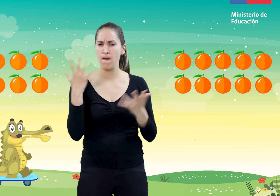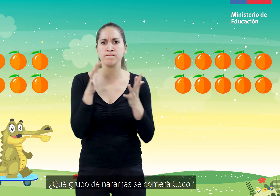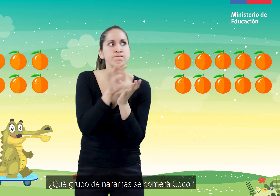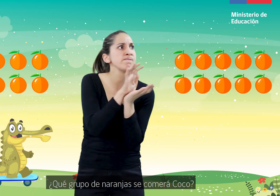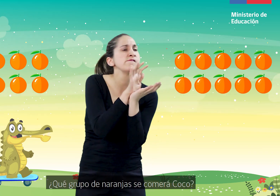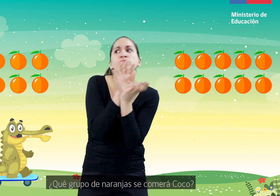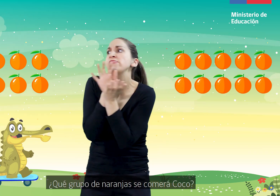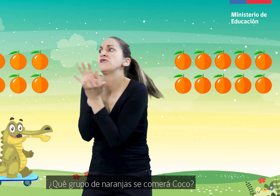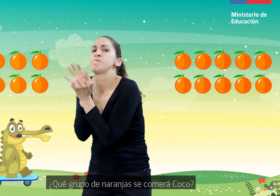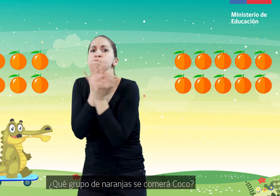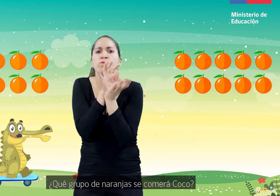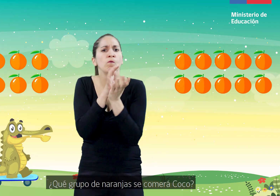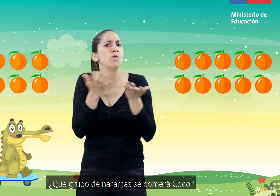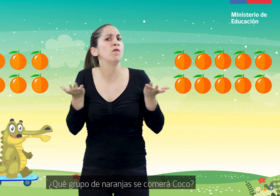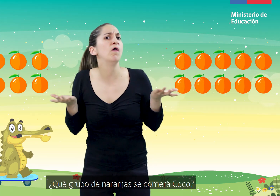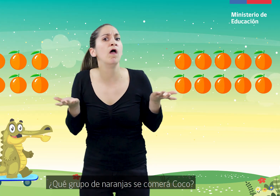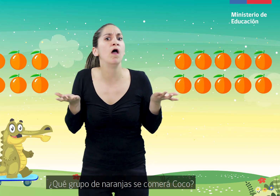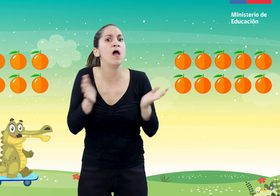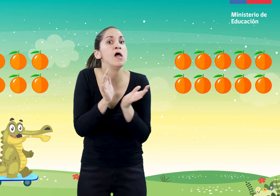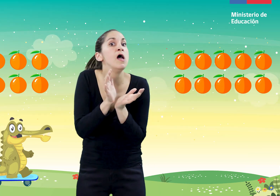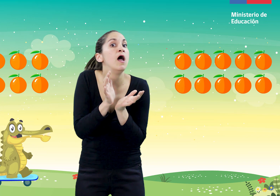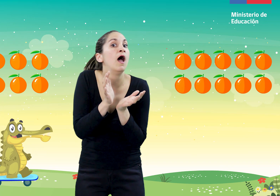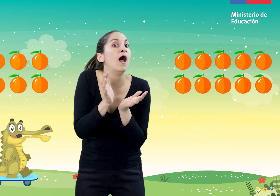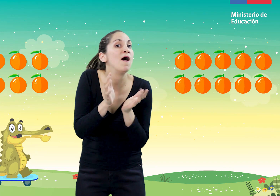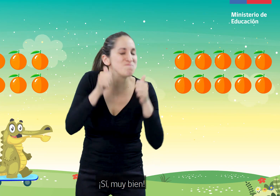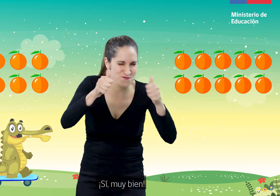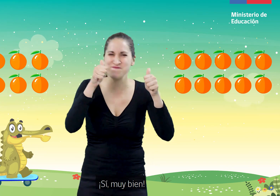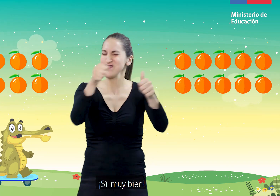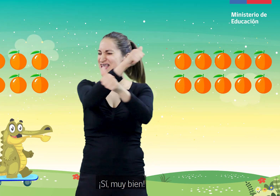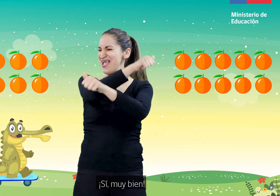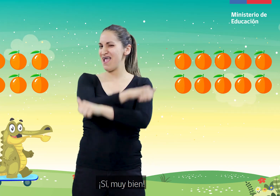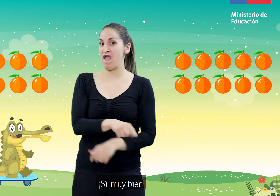¿Qué grupo de naranjas se comerá, Coco? ¡Sí! ¡Muy bien!